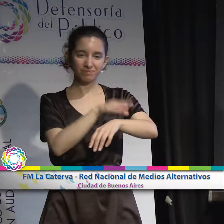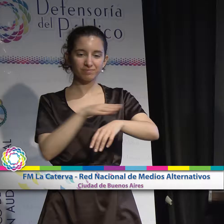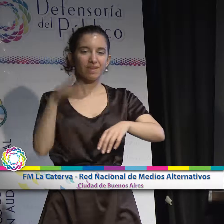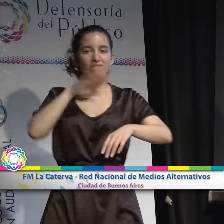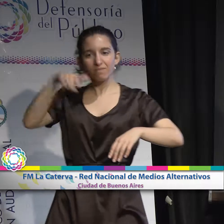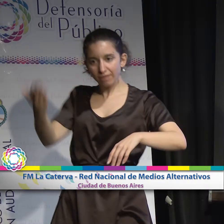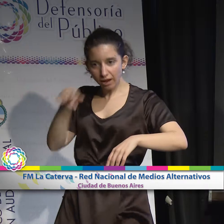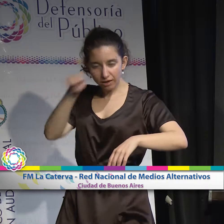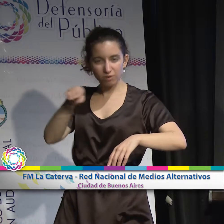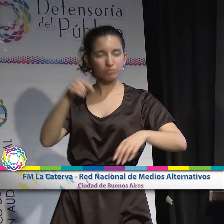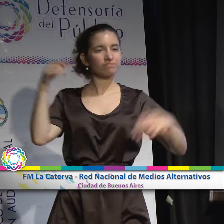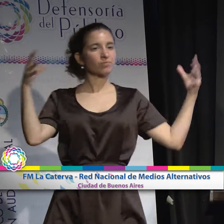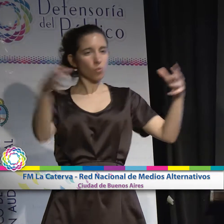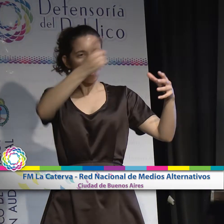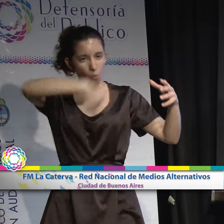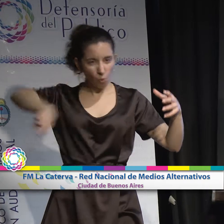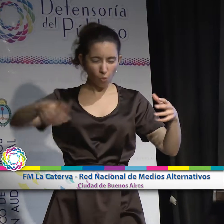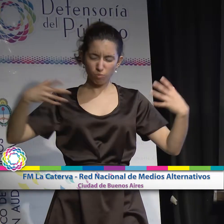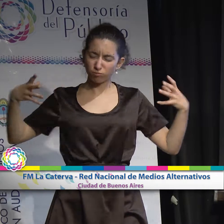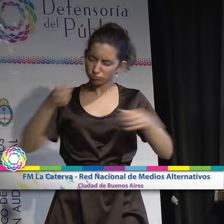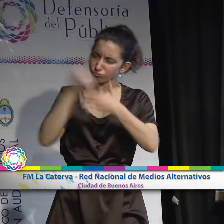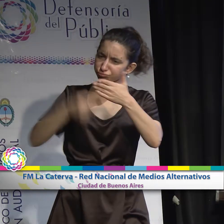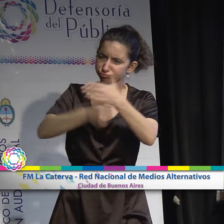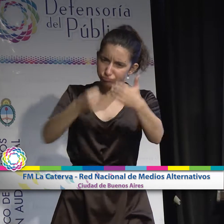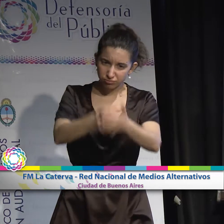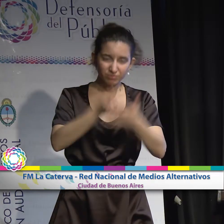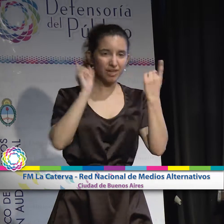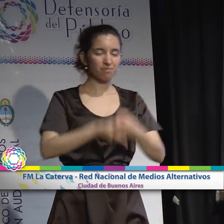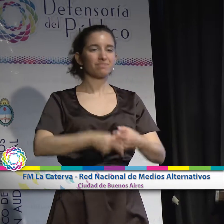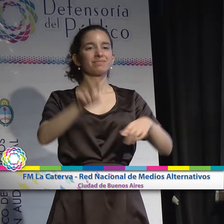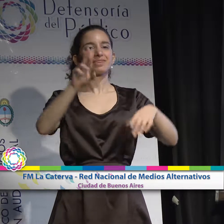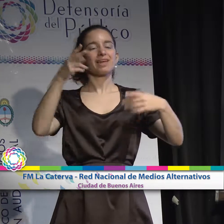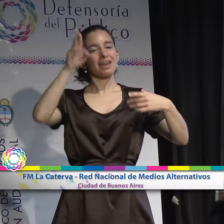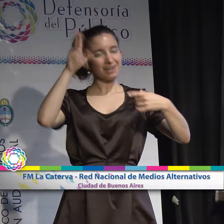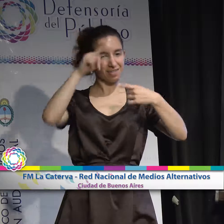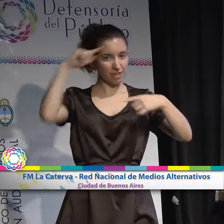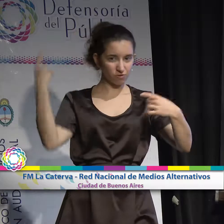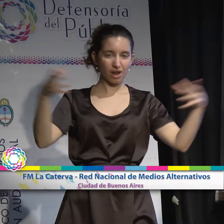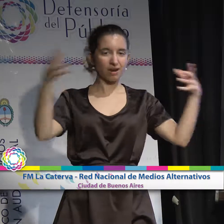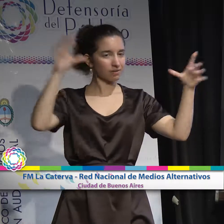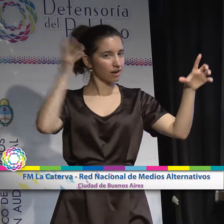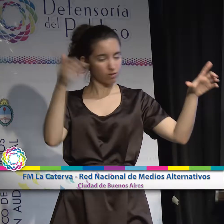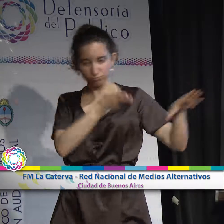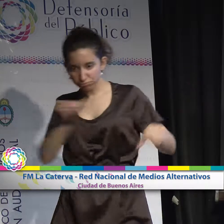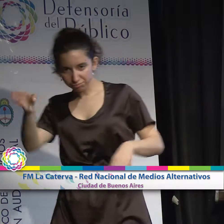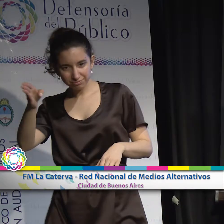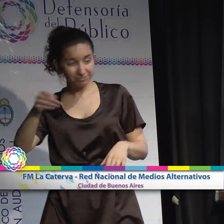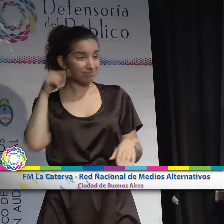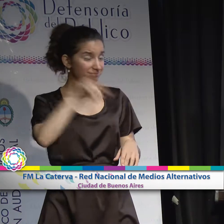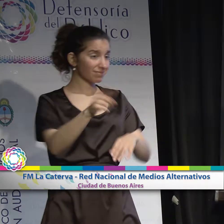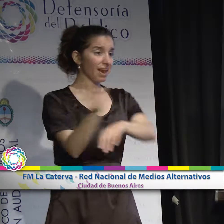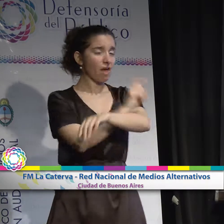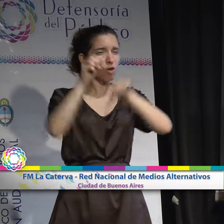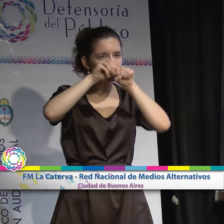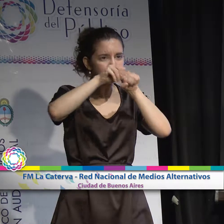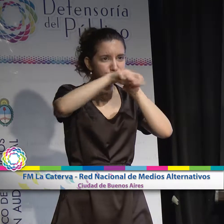parte del Movimiento Popular La Dignidad y también somos integrantes de la Red Nacional de Medios Alternativos. Estamos siendo interferidos por segunda